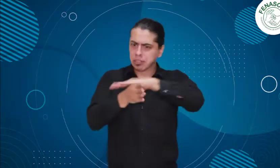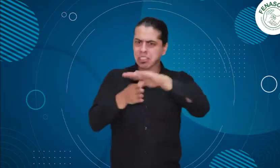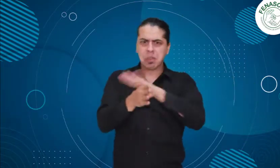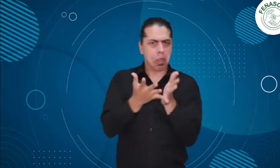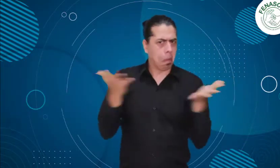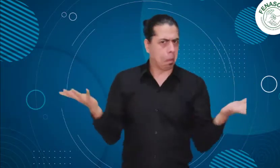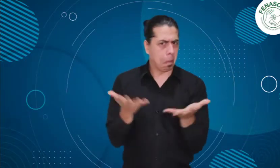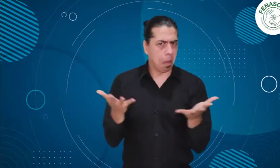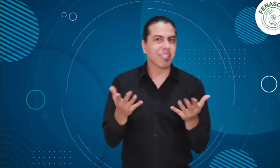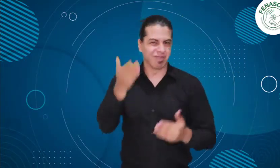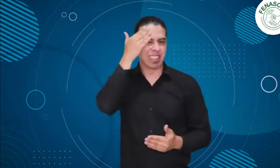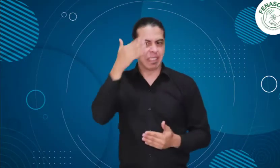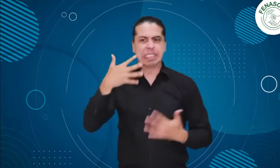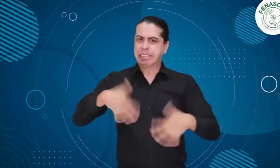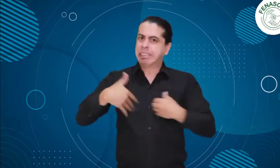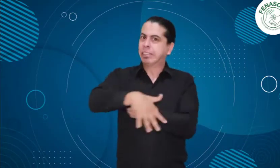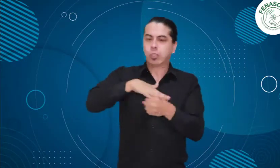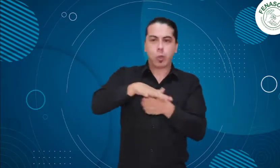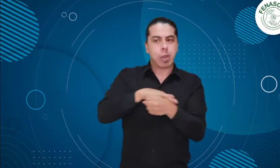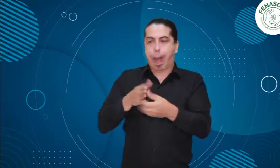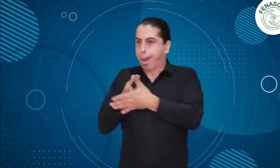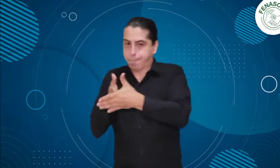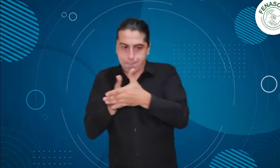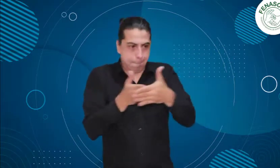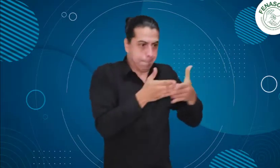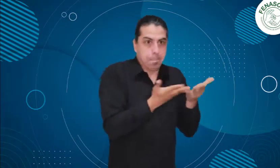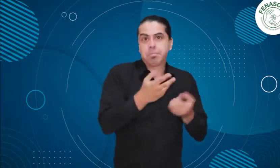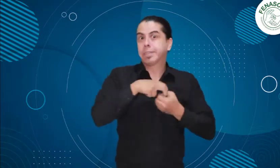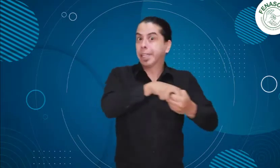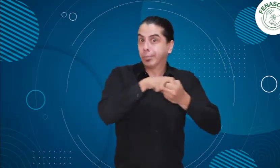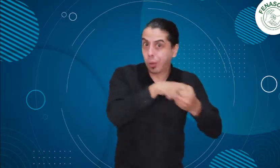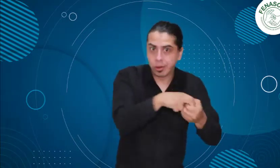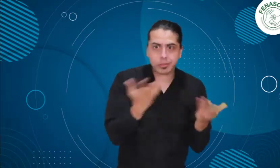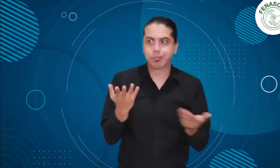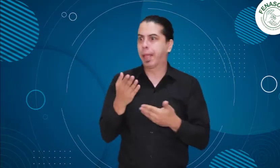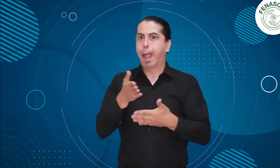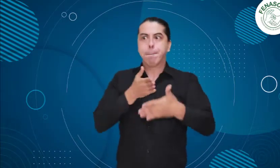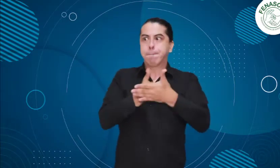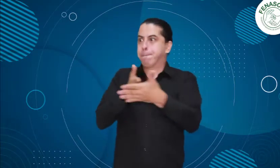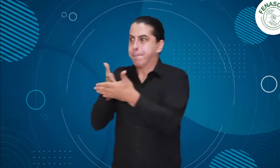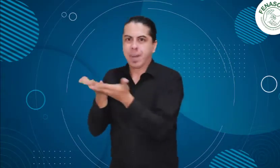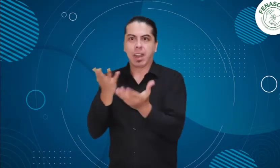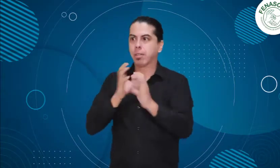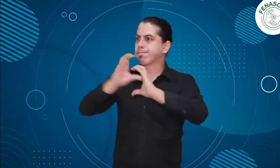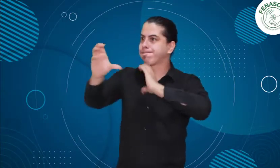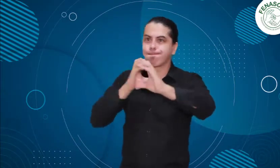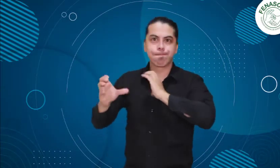donde se abordará las situaciones de accesibilidad a los sistemas de transporte, a la comunicación e